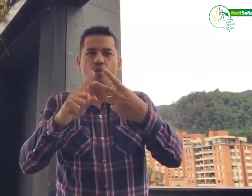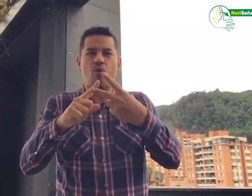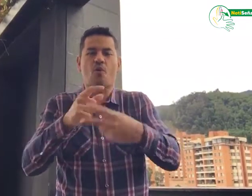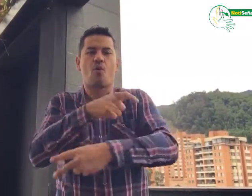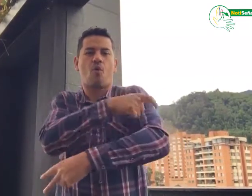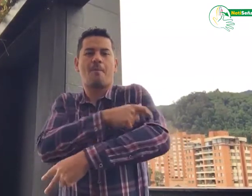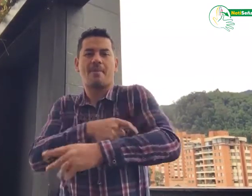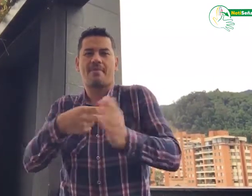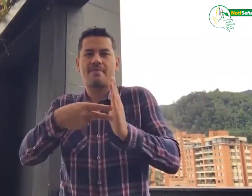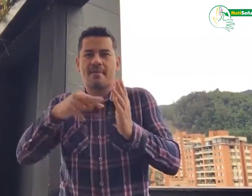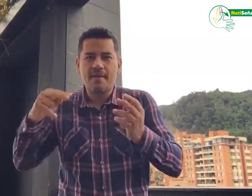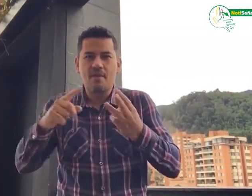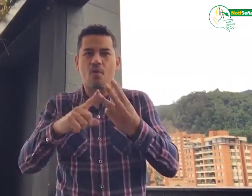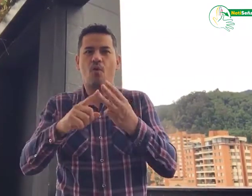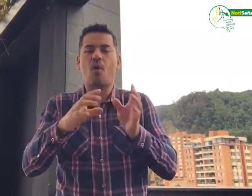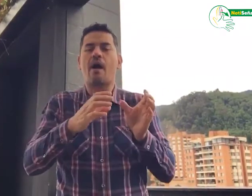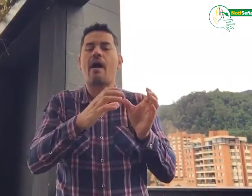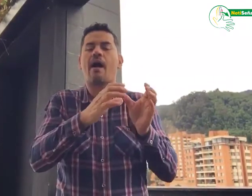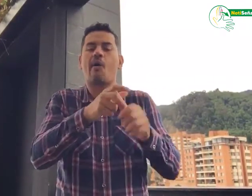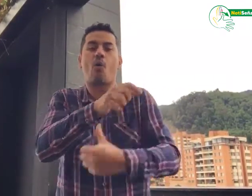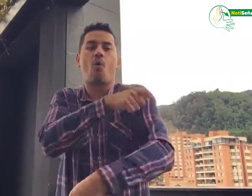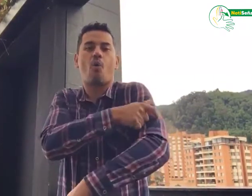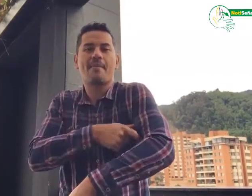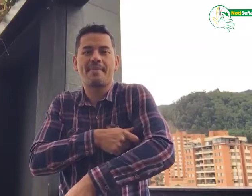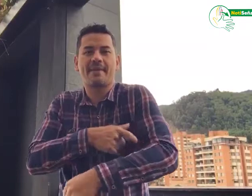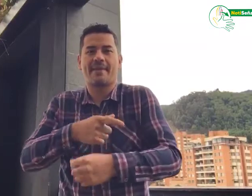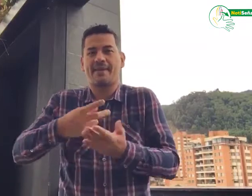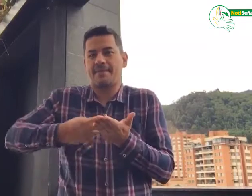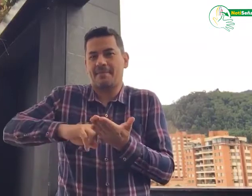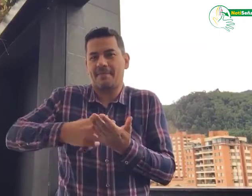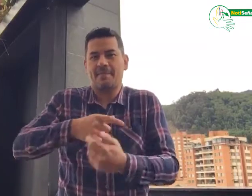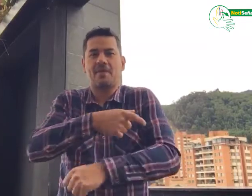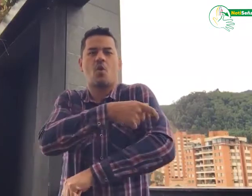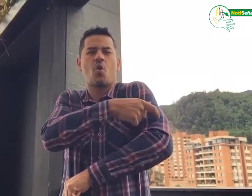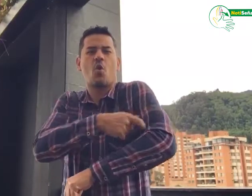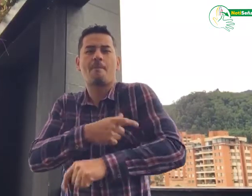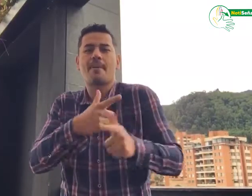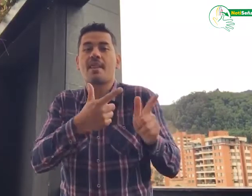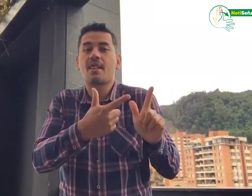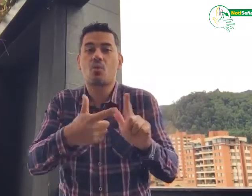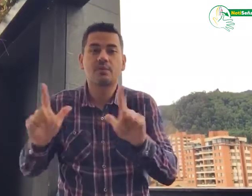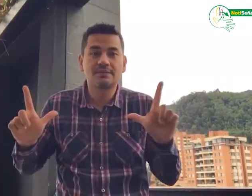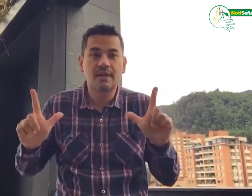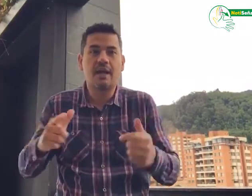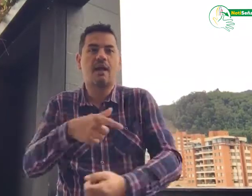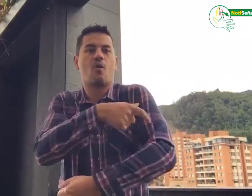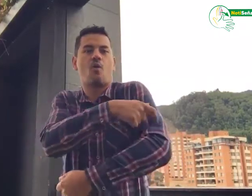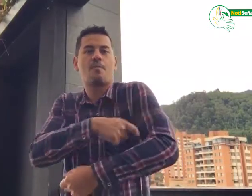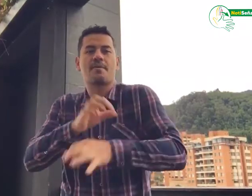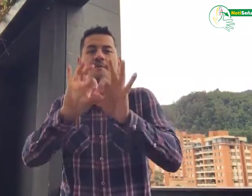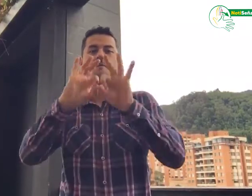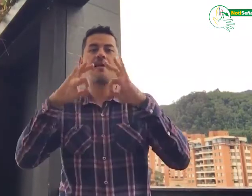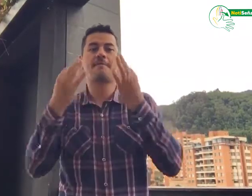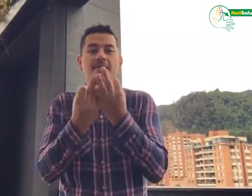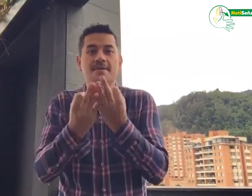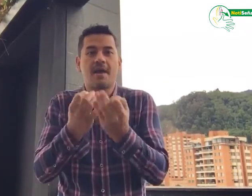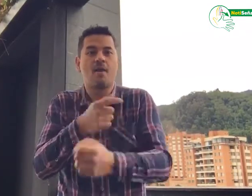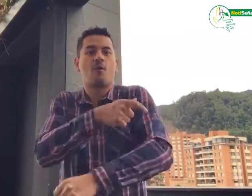Directivo, el Comité Técnico, las comisiones de intérpretes, planeación lingüística, familia,